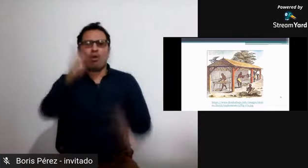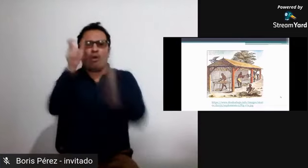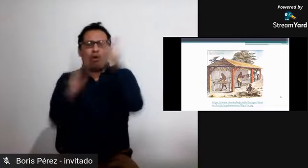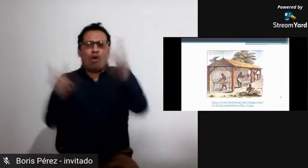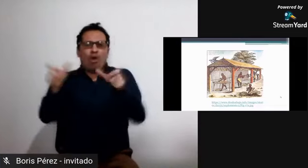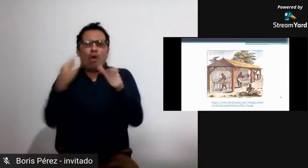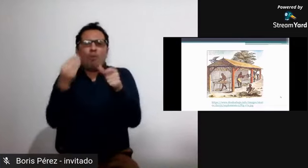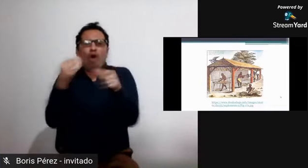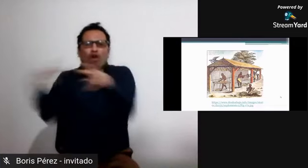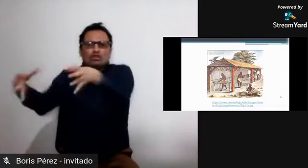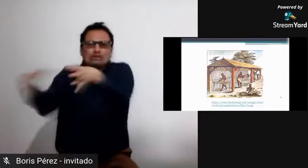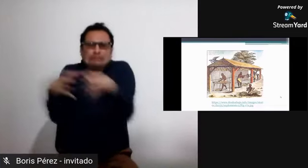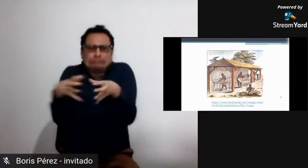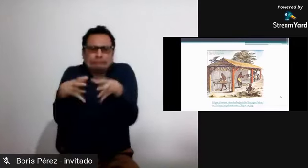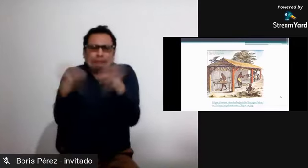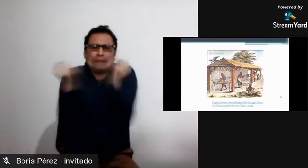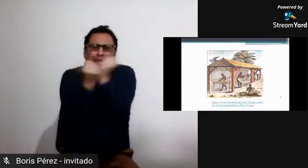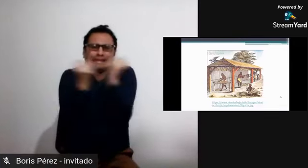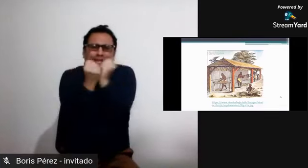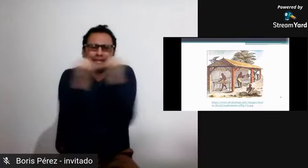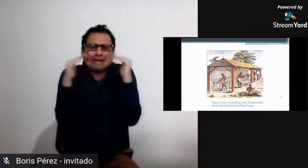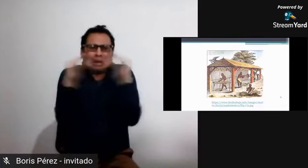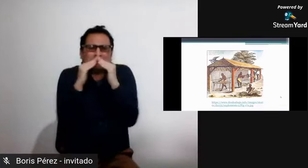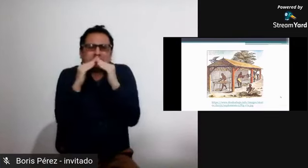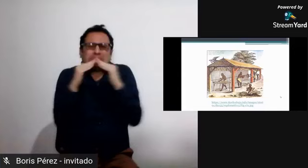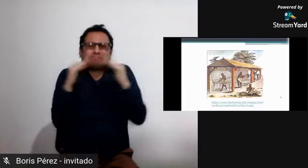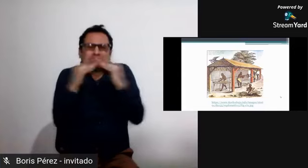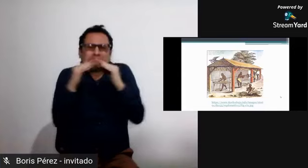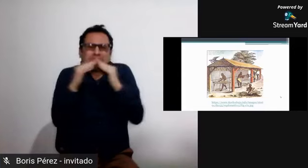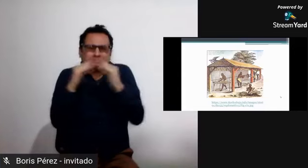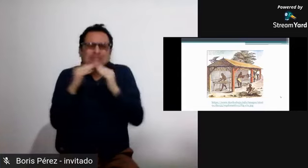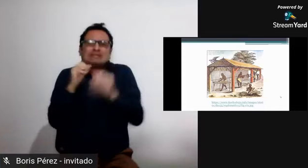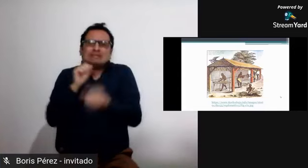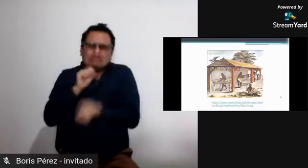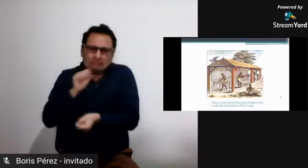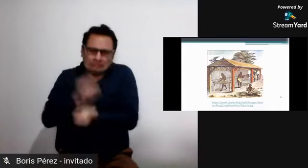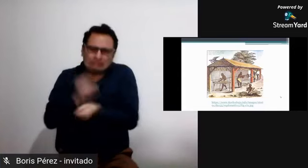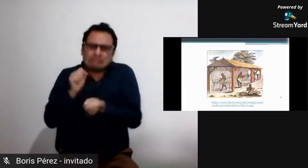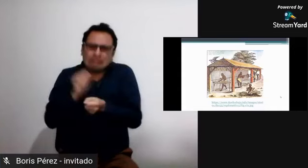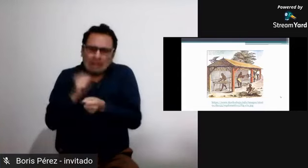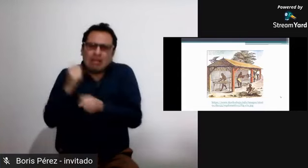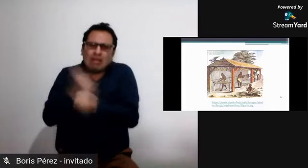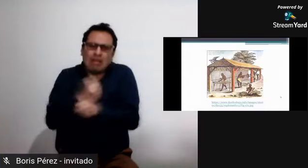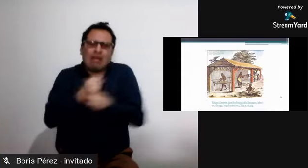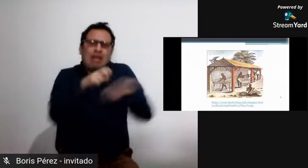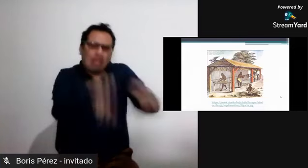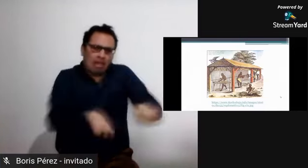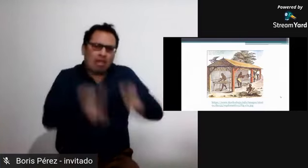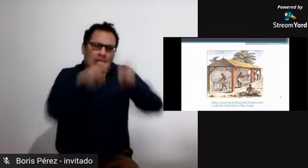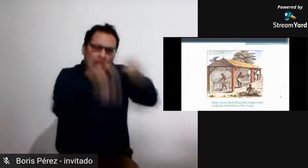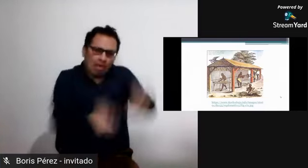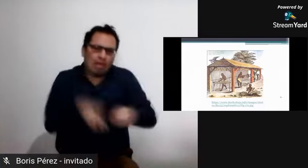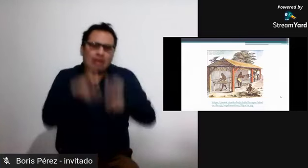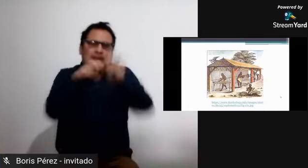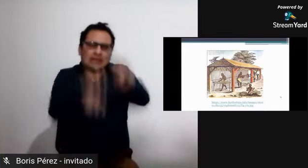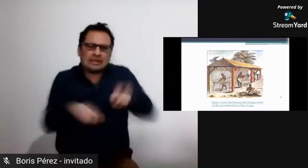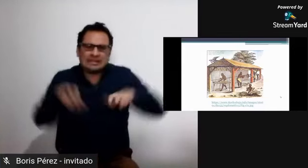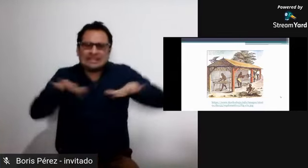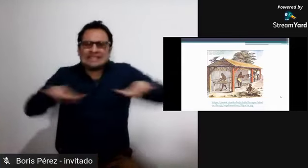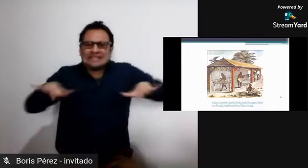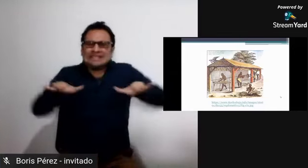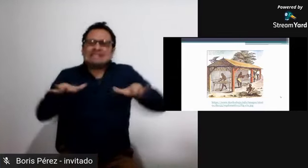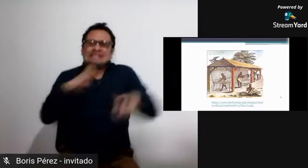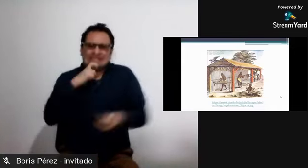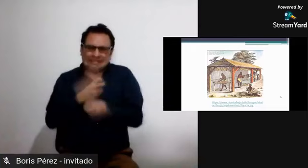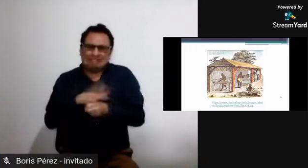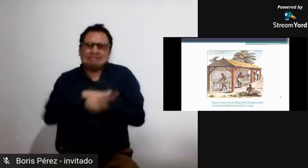condiciones de vida a las cuales eran sometidos no eran las más adecuadas estaban asignados en pequeños espacios